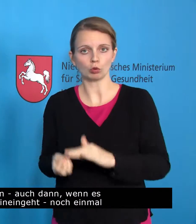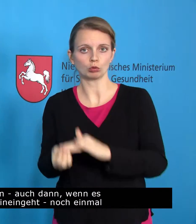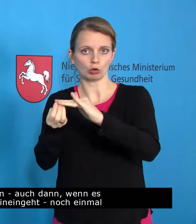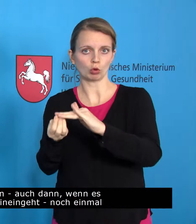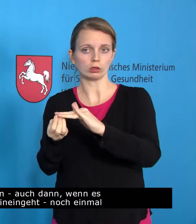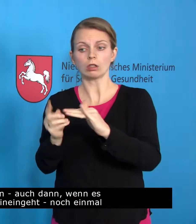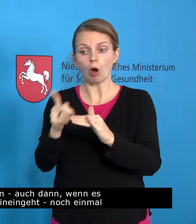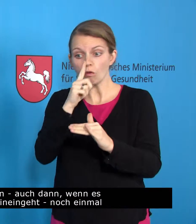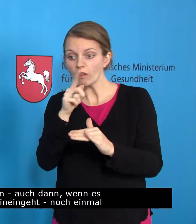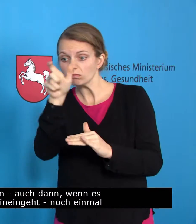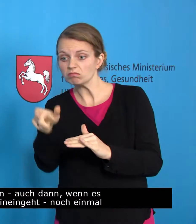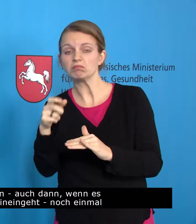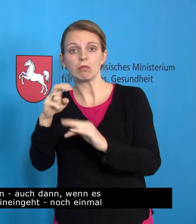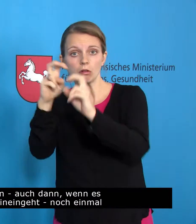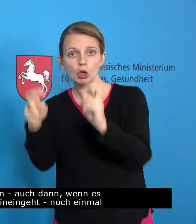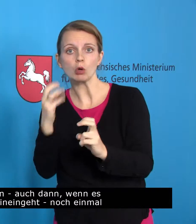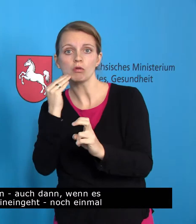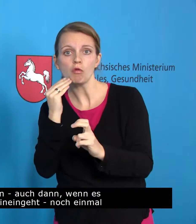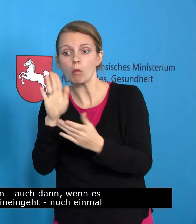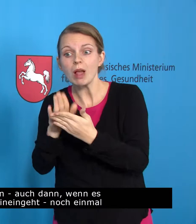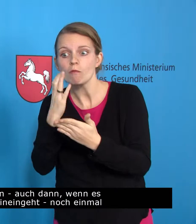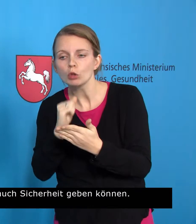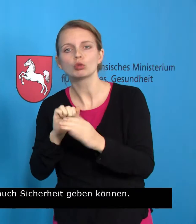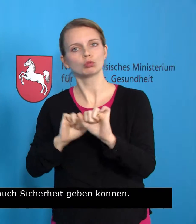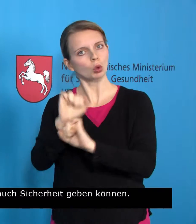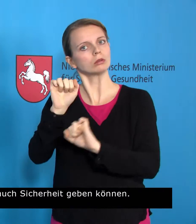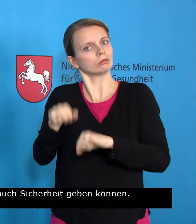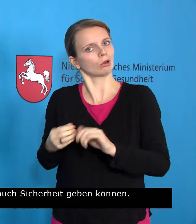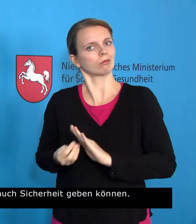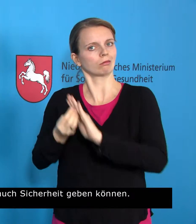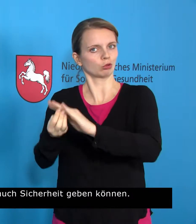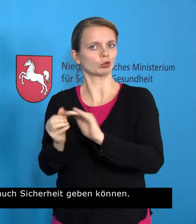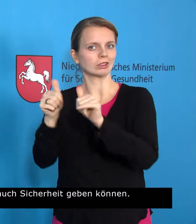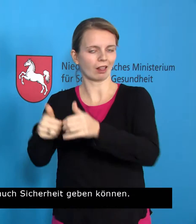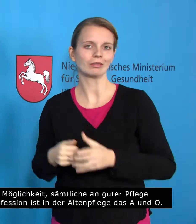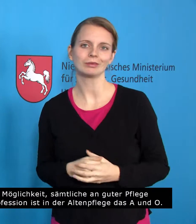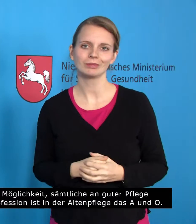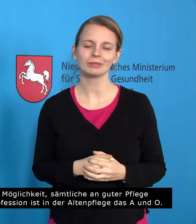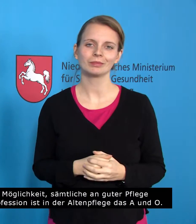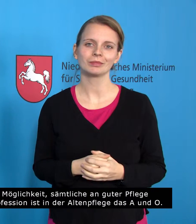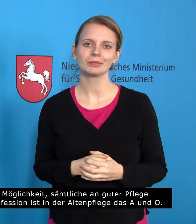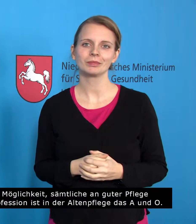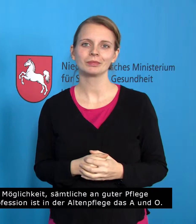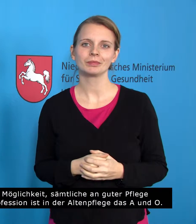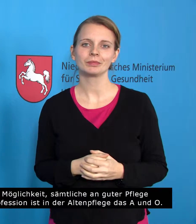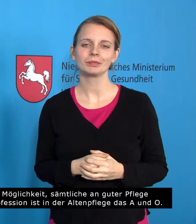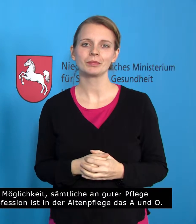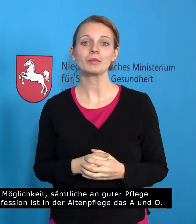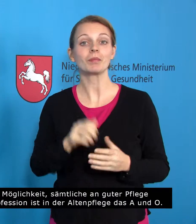wenn es in die Pflegebedürftigkeit hineingeht, noch einmal unterstützen kann, ihnen noch Sicherheit geben kann. Das Besondere an dieser Leitmesse ist